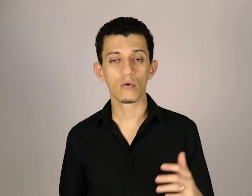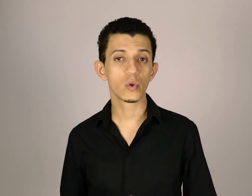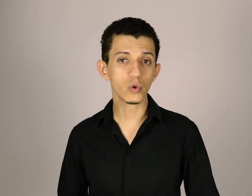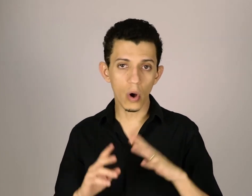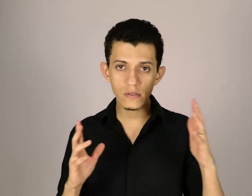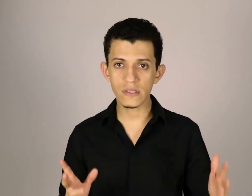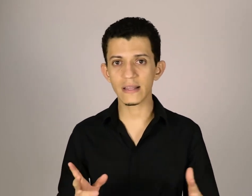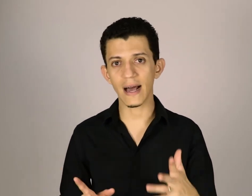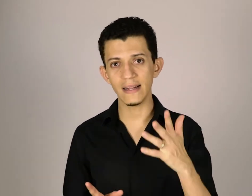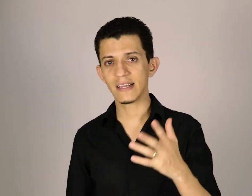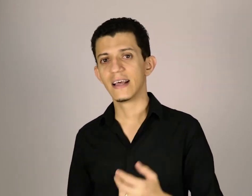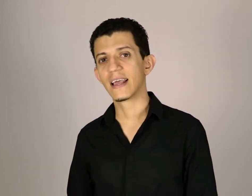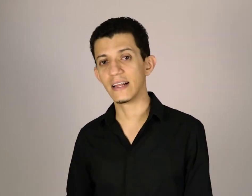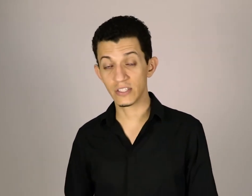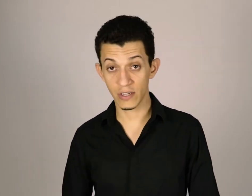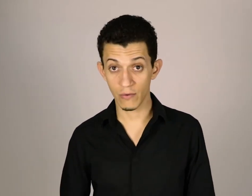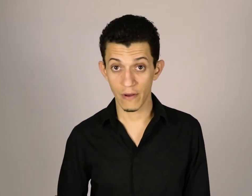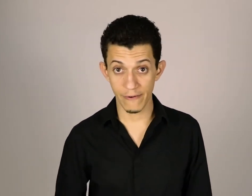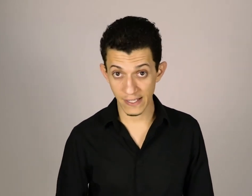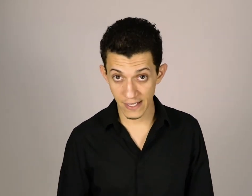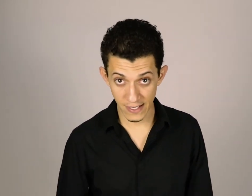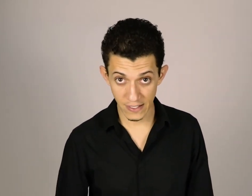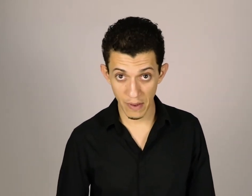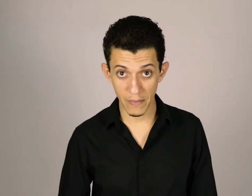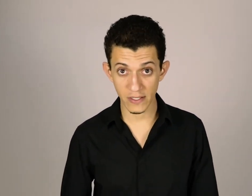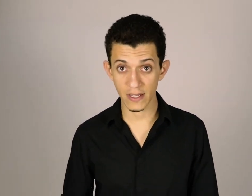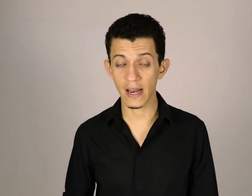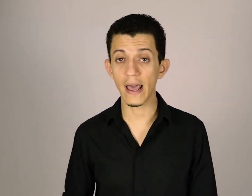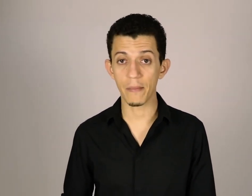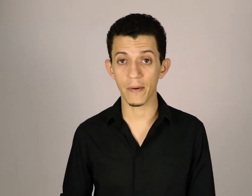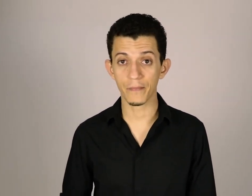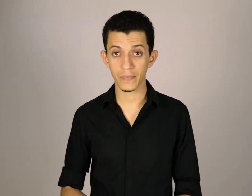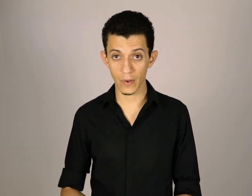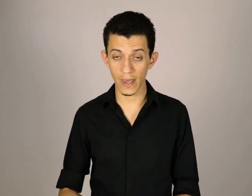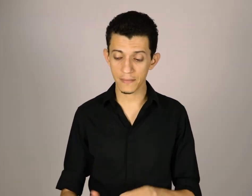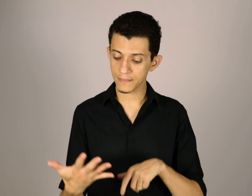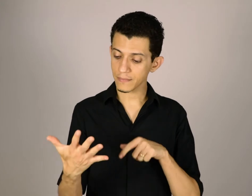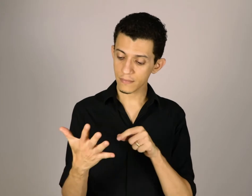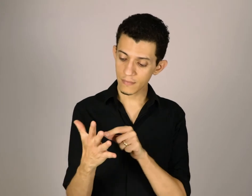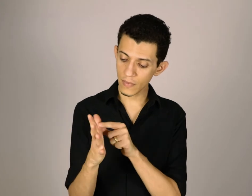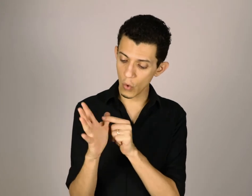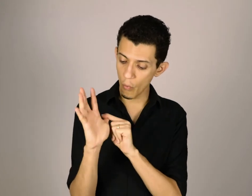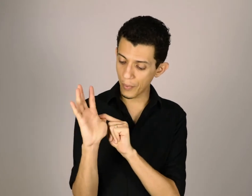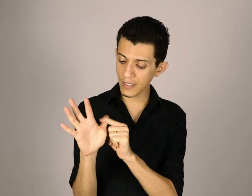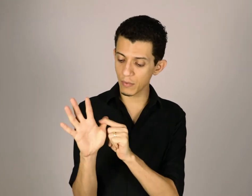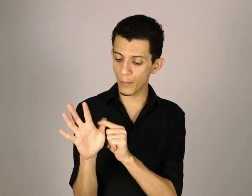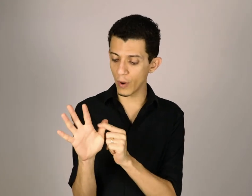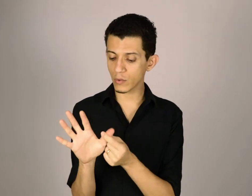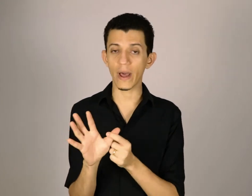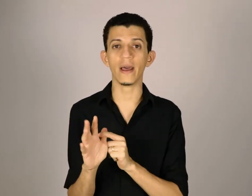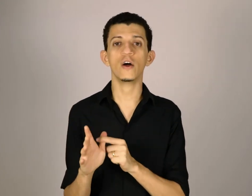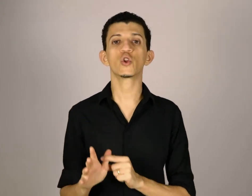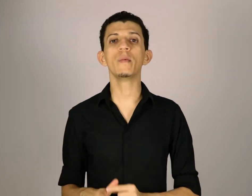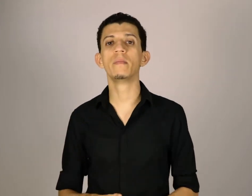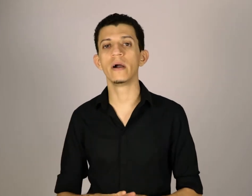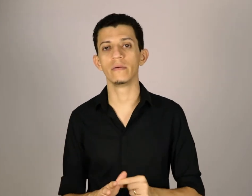com todos os detalhes que elas tinham fresquinhas na minha mente naquela época, ok? O próximo ponto é, tome banho,